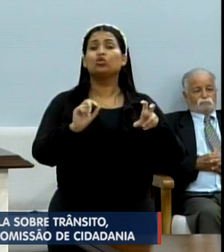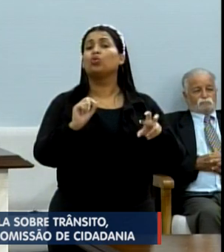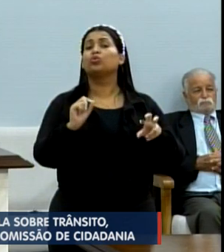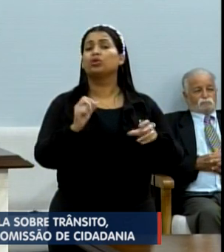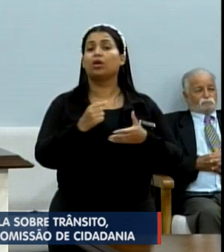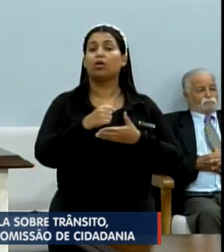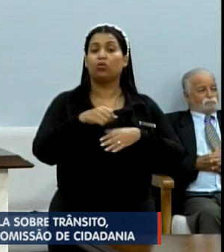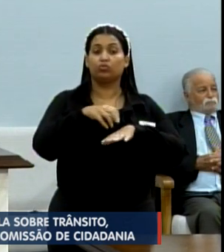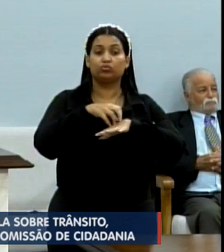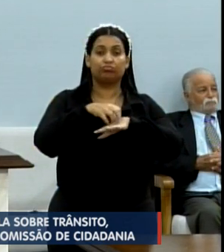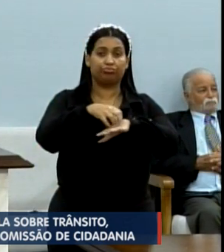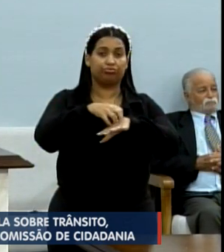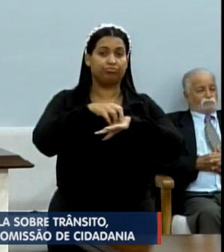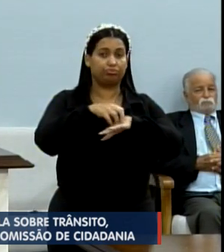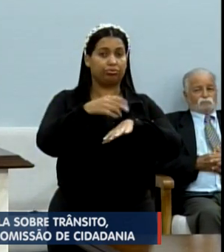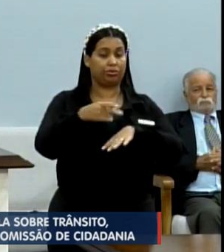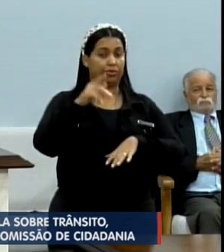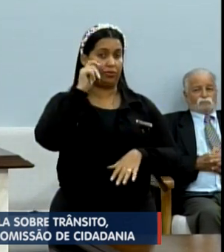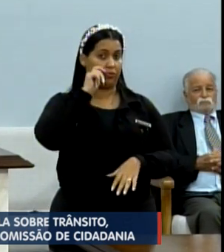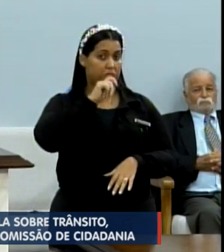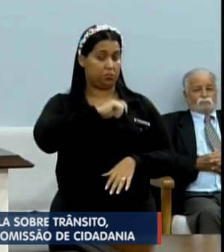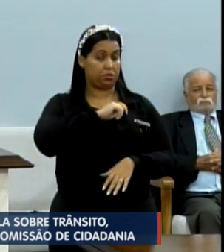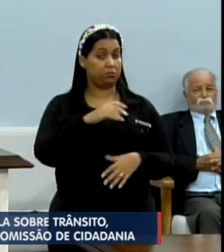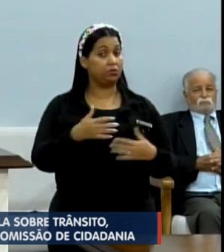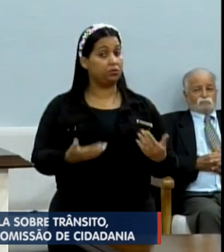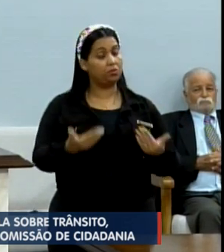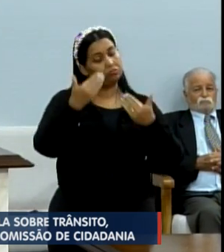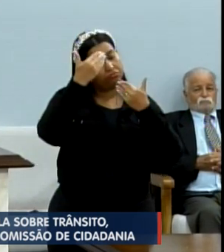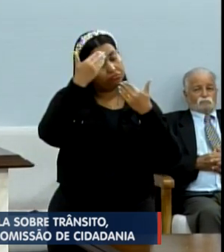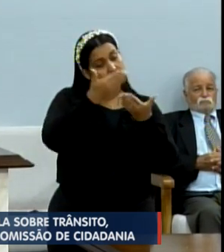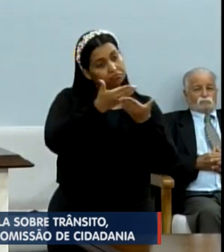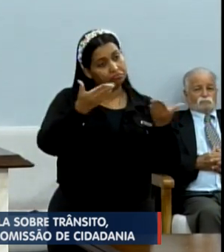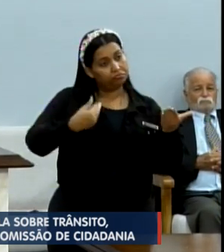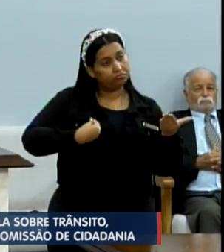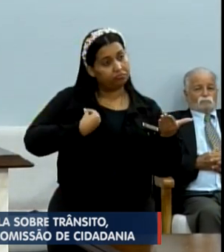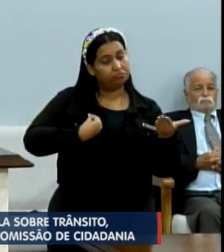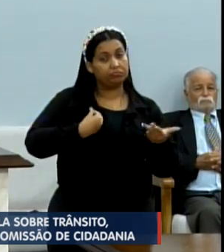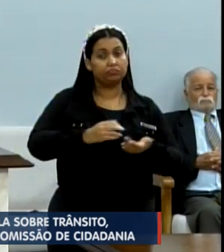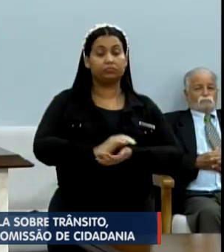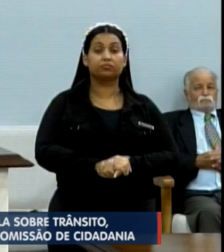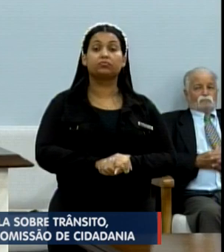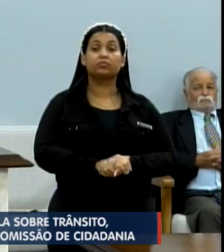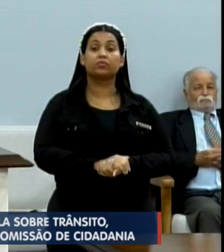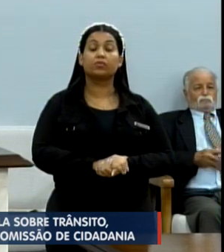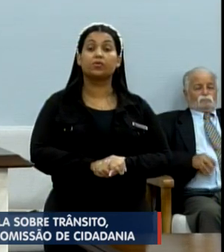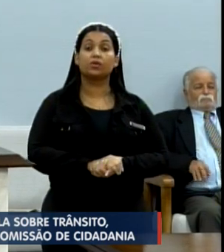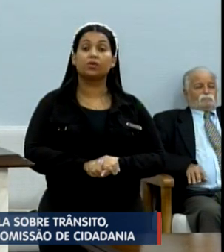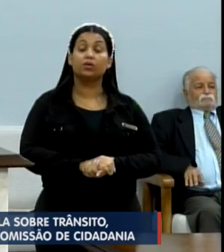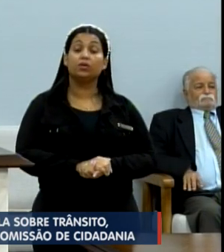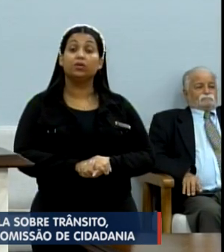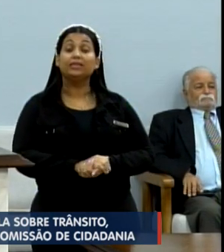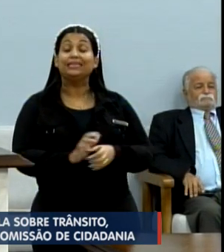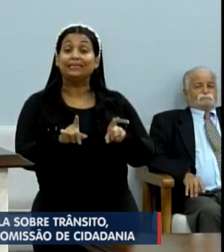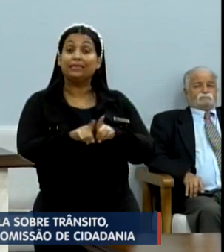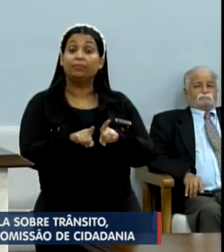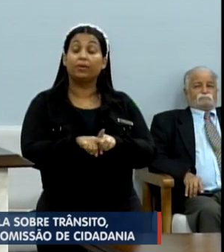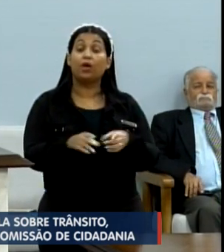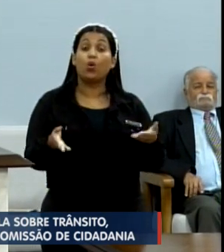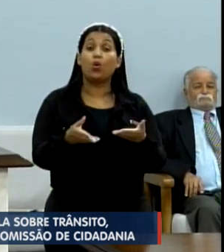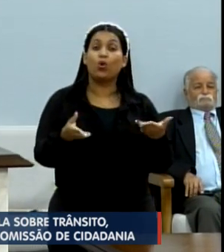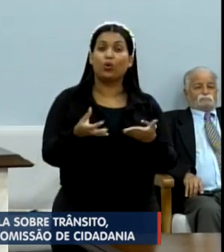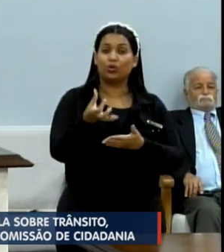transporte em São José do Rio Preto. Então, agradecer a presença de vocês. Teremos também, hoje, às